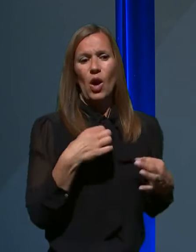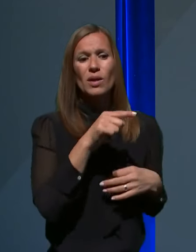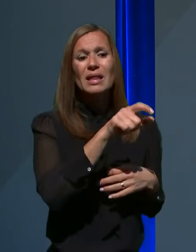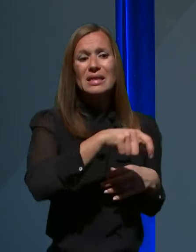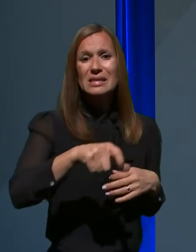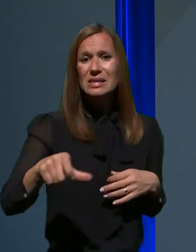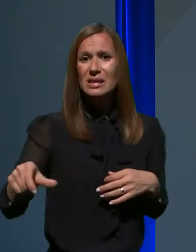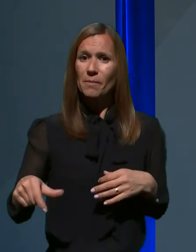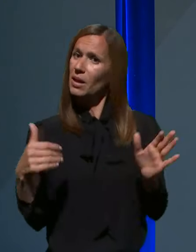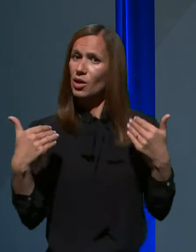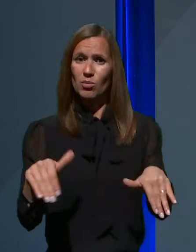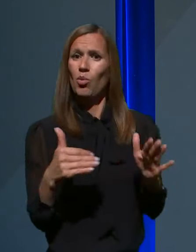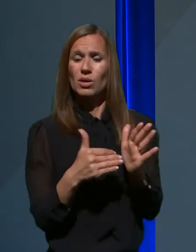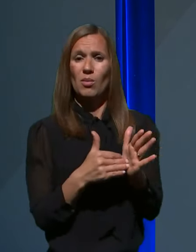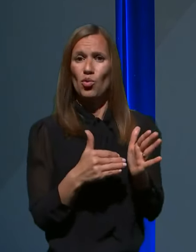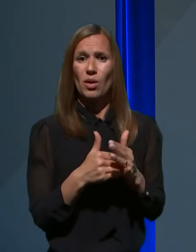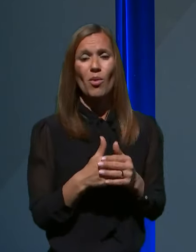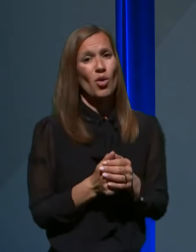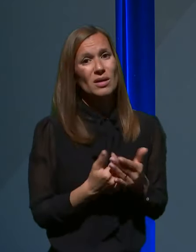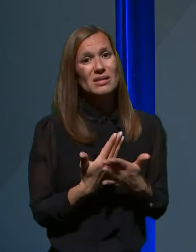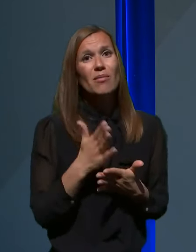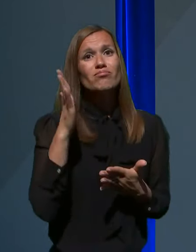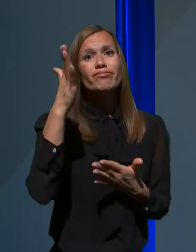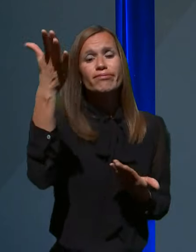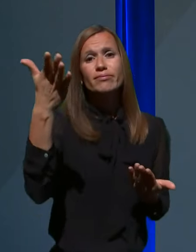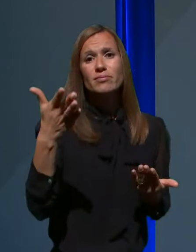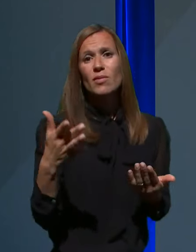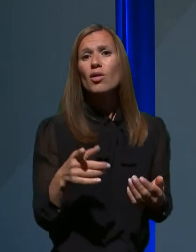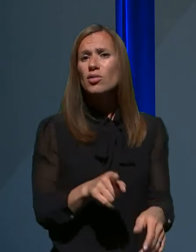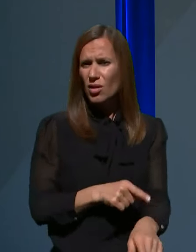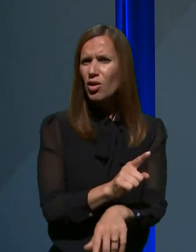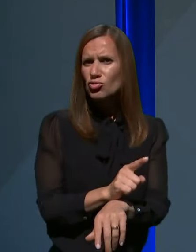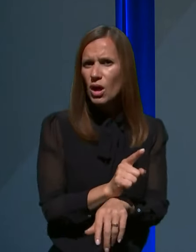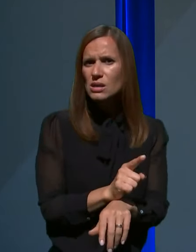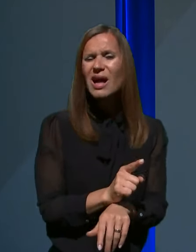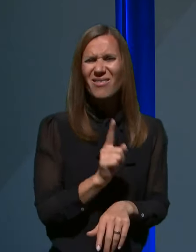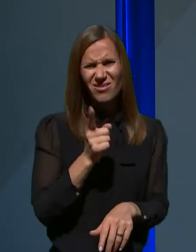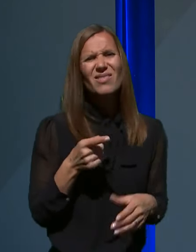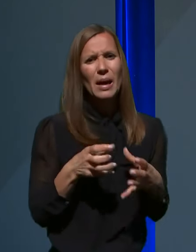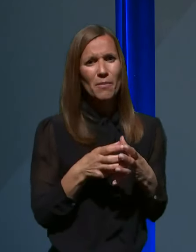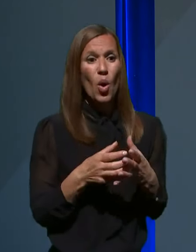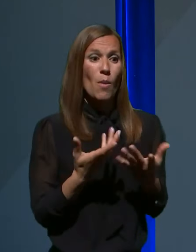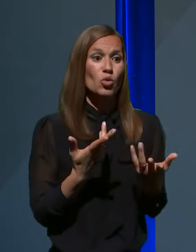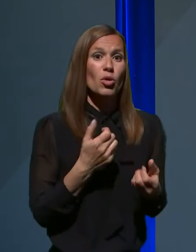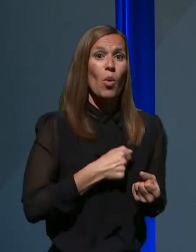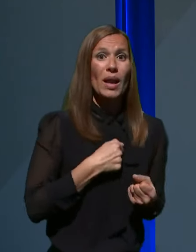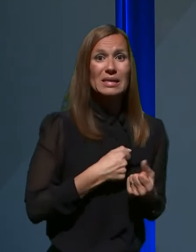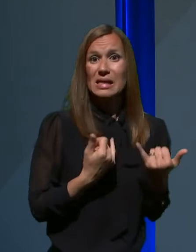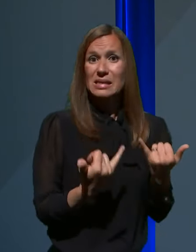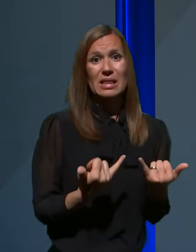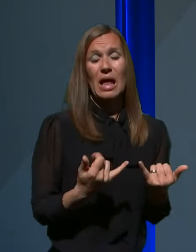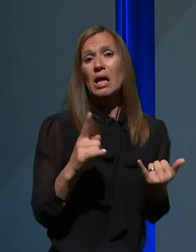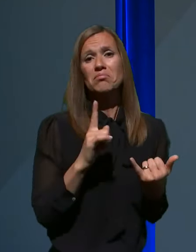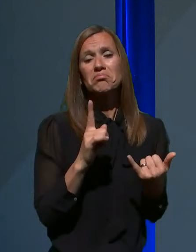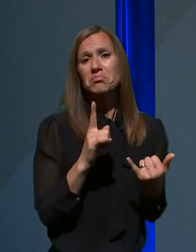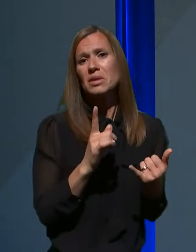ga potrebujejo. Namreč, na daljši rok vemo, da tudi bolezen, ki mogoče v tem trenutku ni takšne